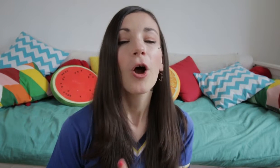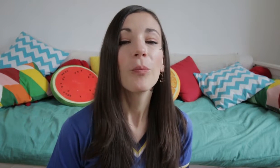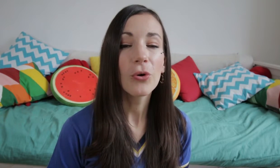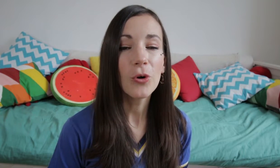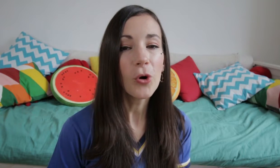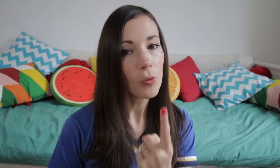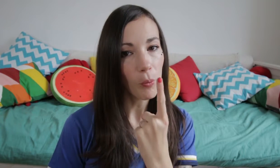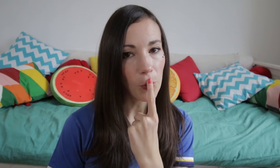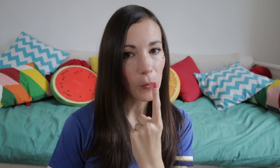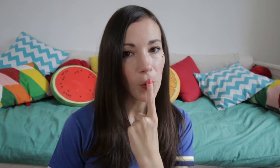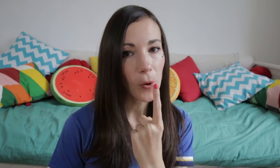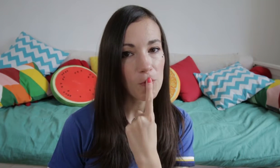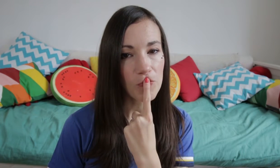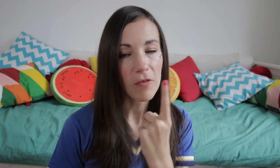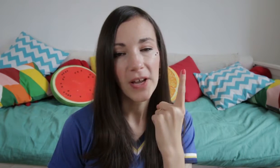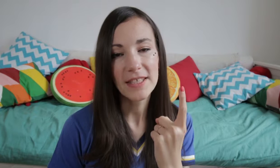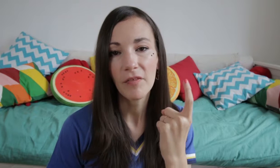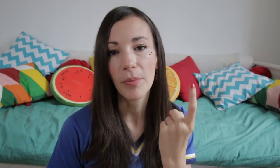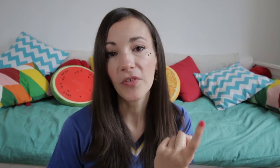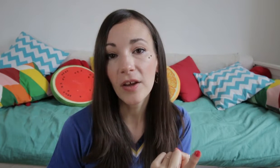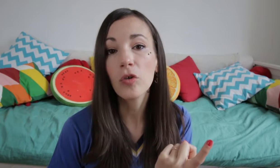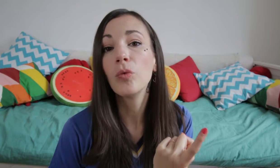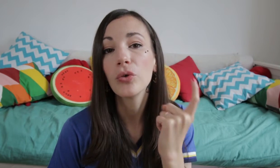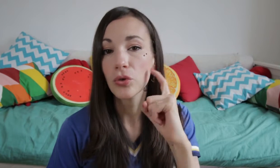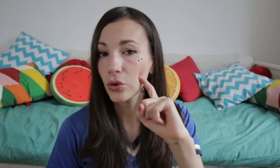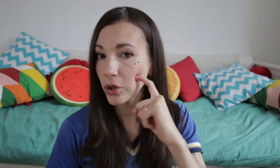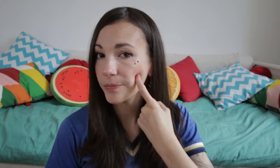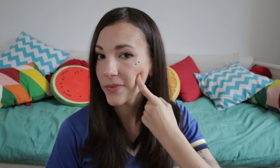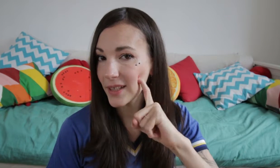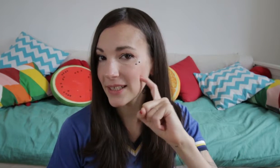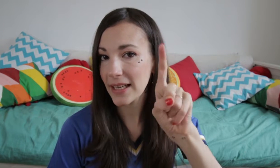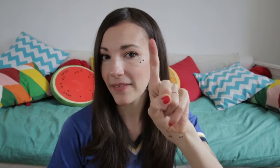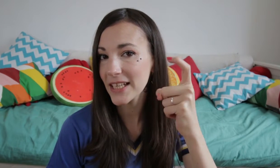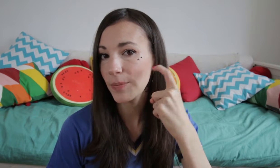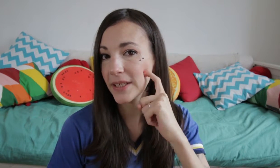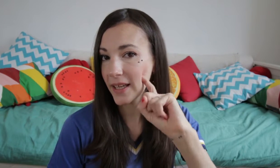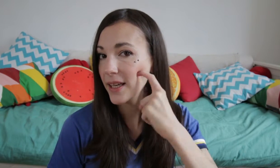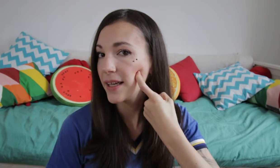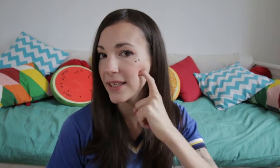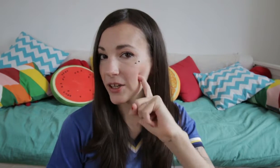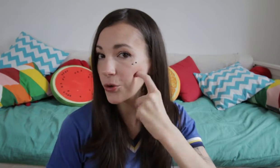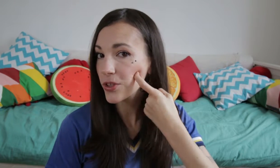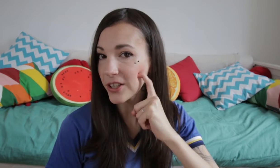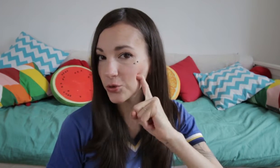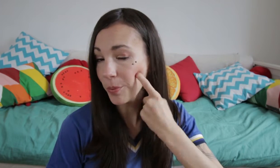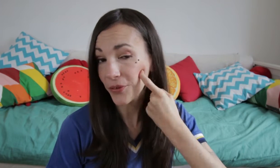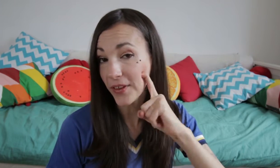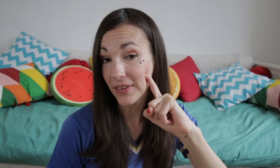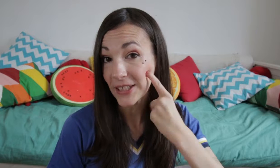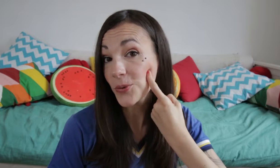Pour le mot bonbon, en fait, ça fait penser au mot sucre, qui est l'index plié qui creuse la joue, parce que ça fait des trous